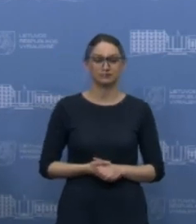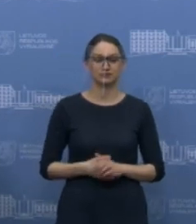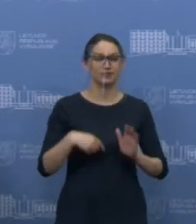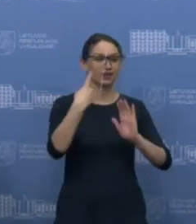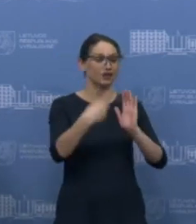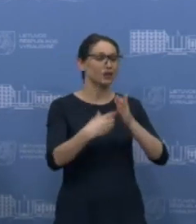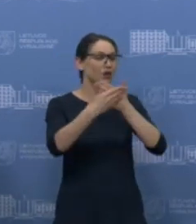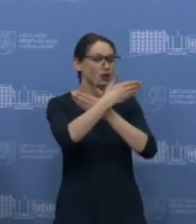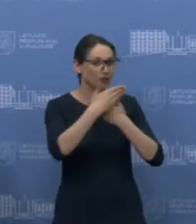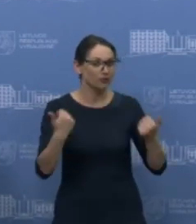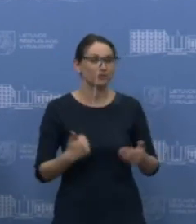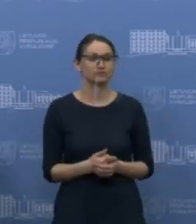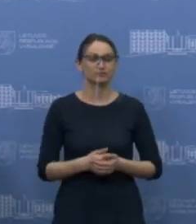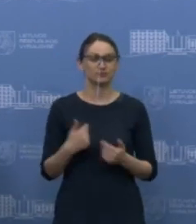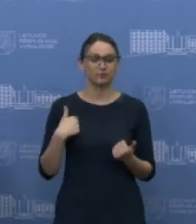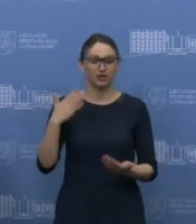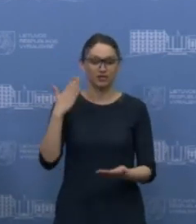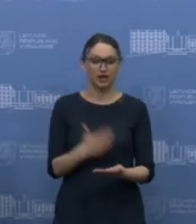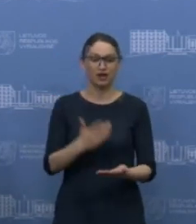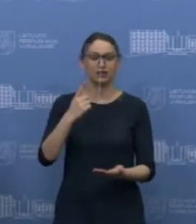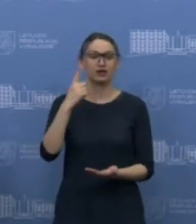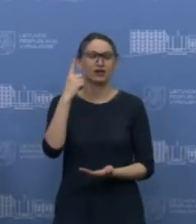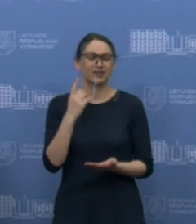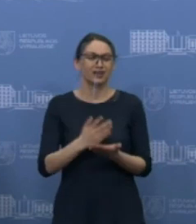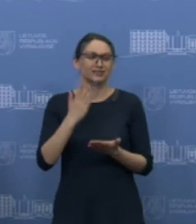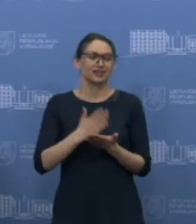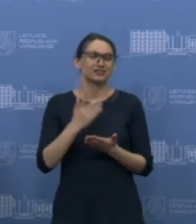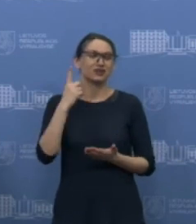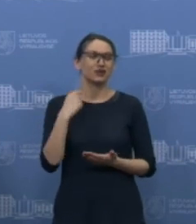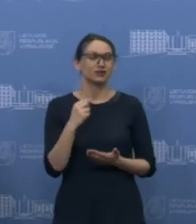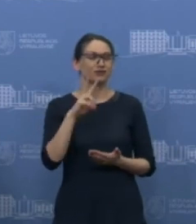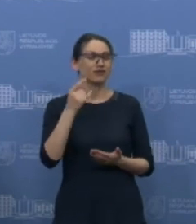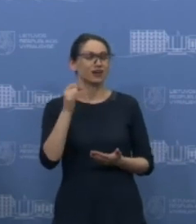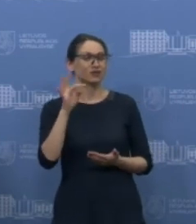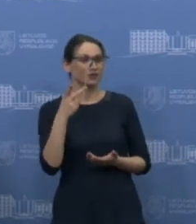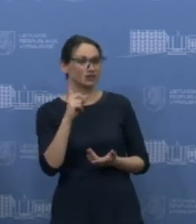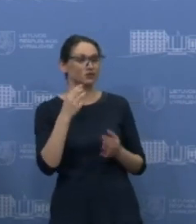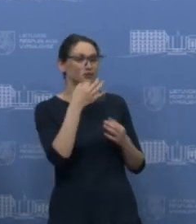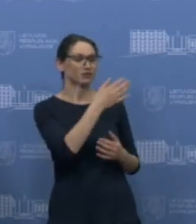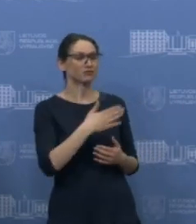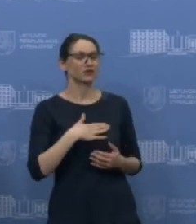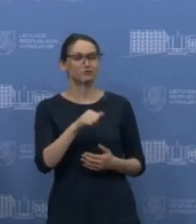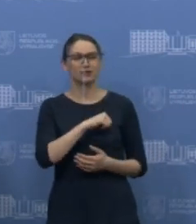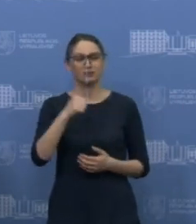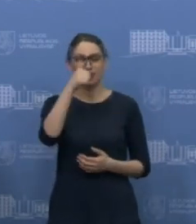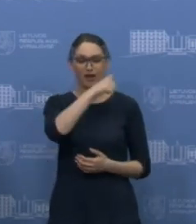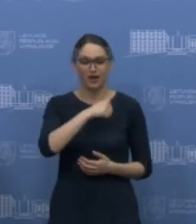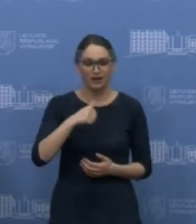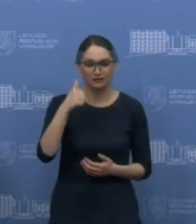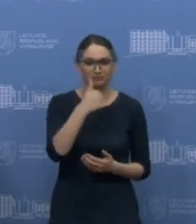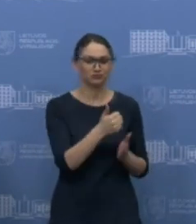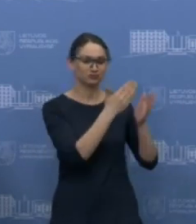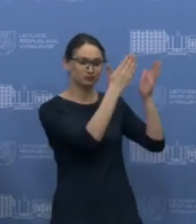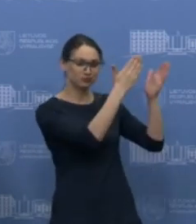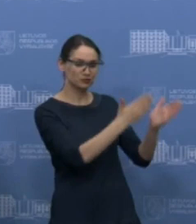Klausimų nematau, tai aš naudonumas į sprogą noriu pasakyti. Vaidotai, tikrai man asmeniškai, jūs esat vienas iš